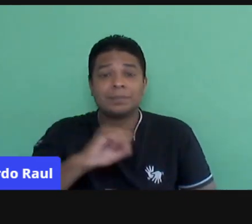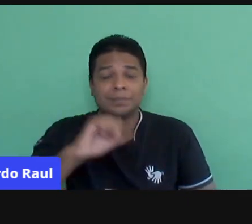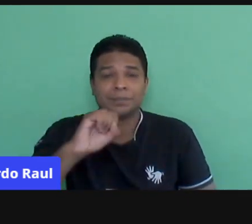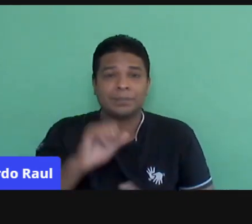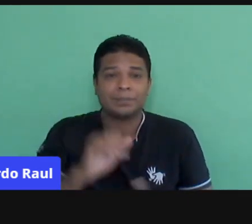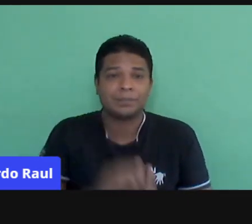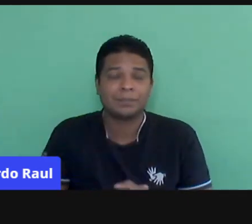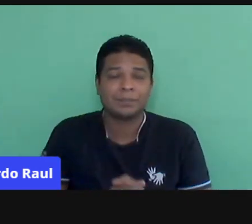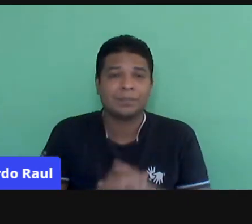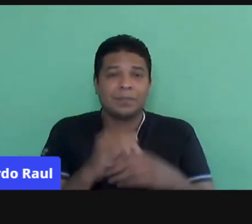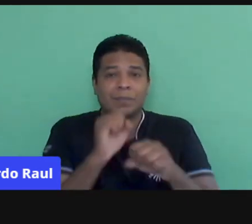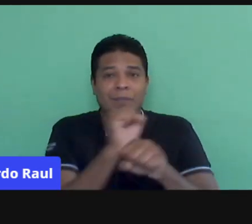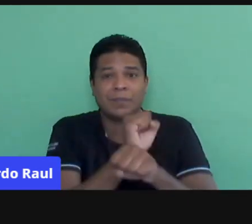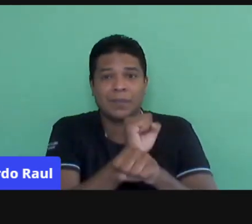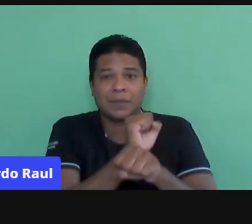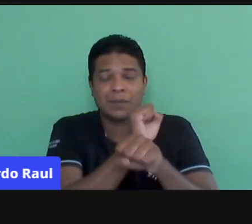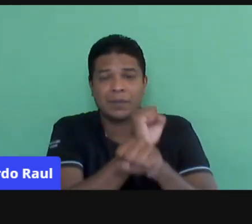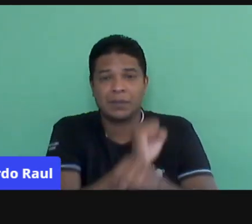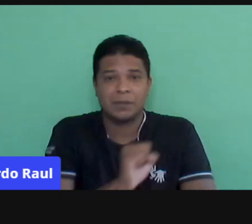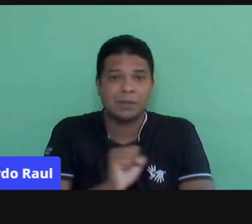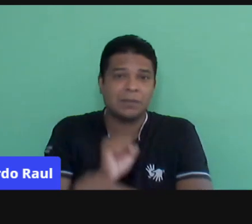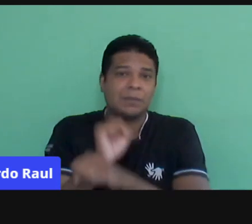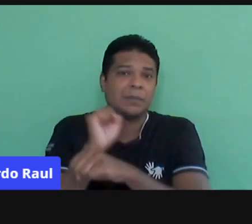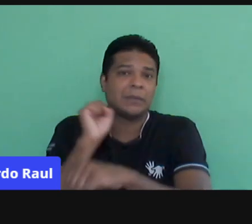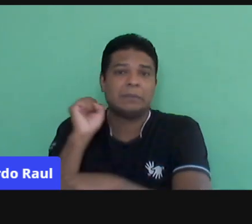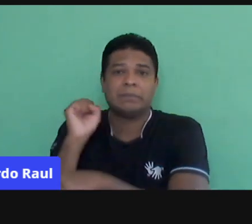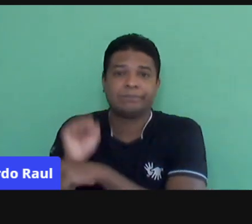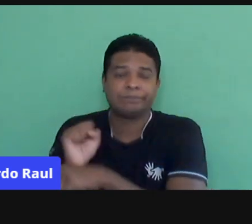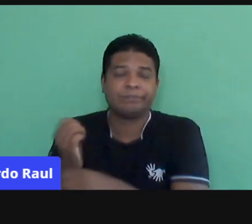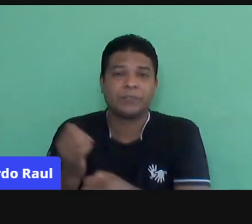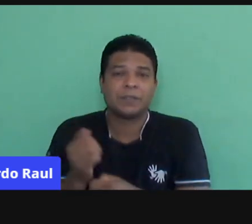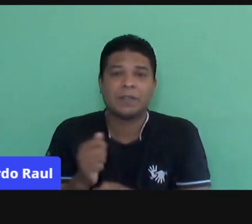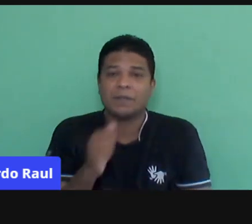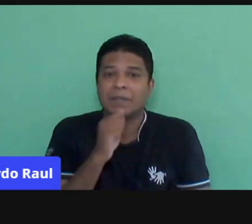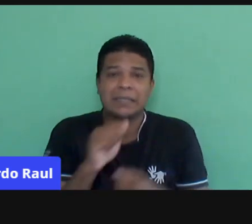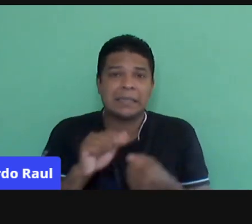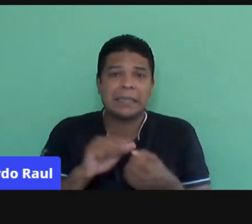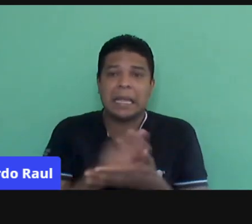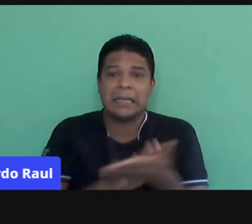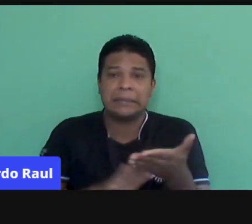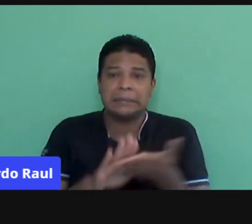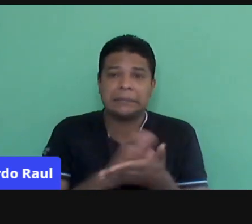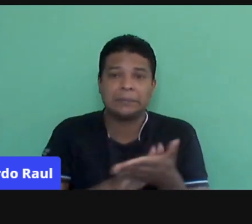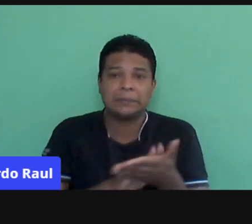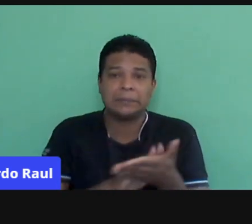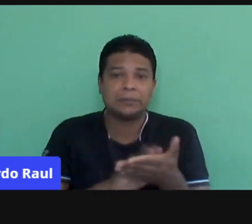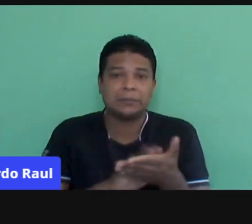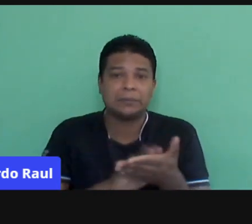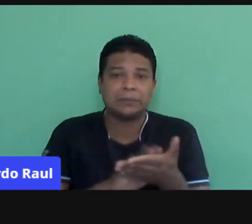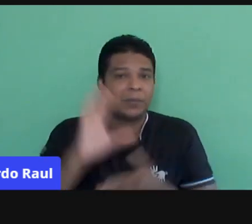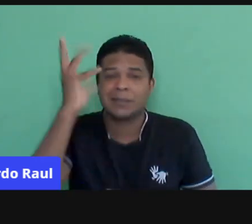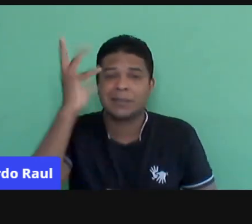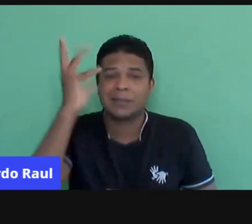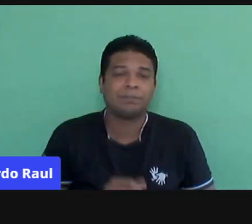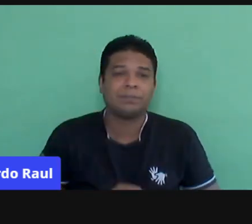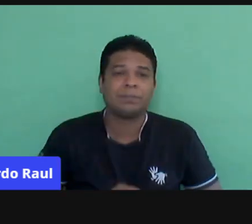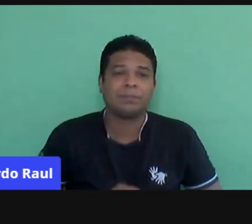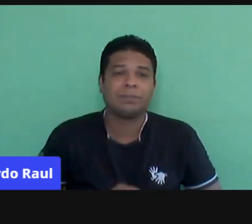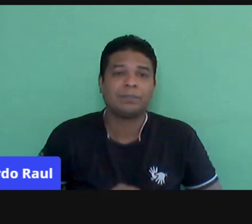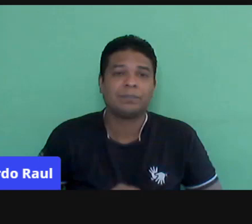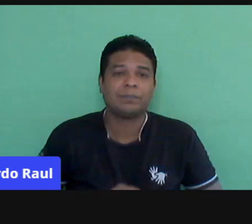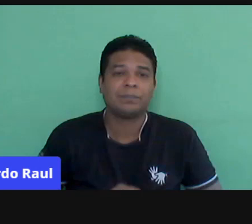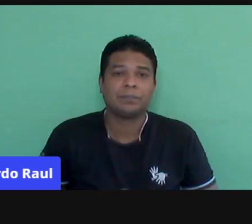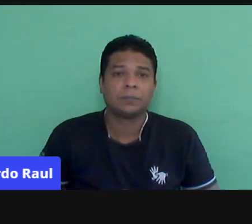do esperançar de esperar, eu não vou fazer nada. Porque não vai acontecer. Né?